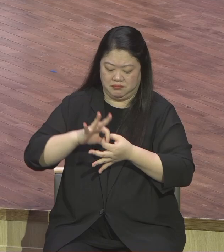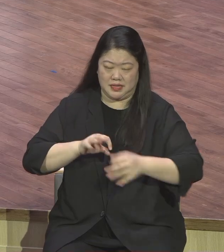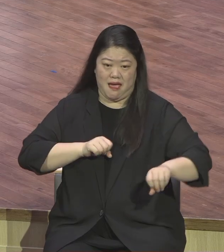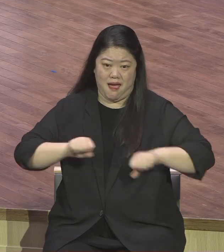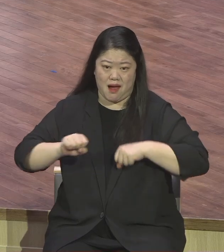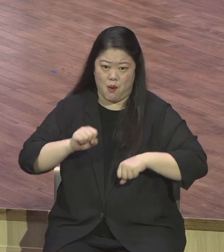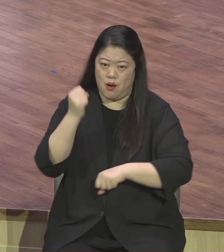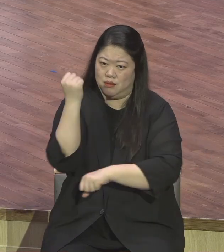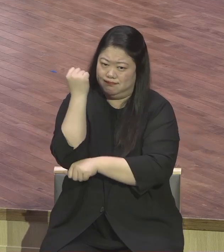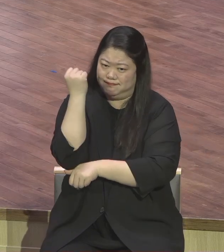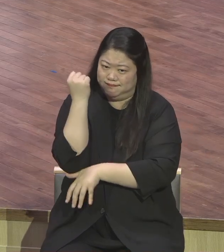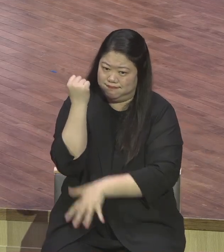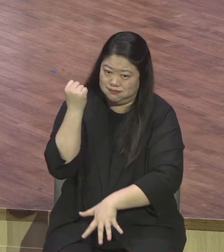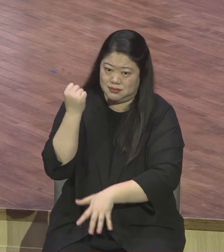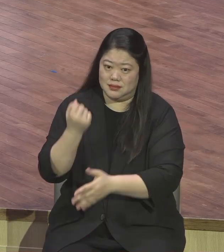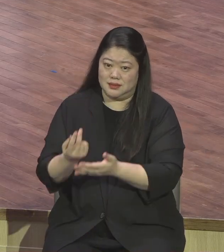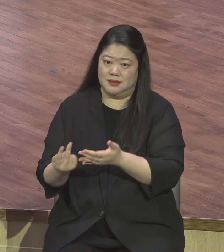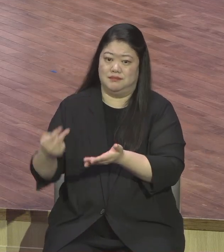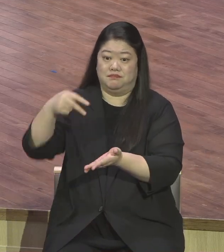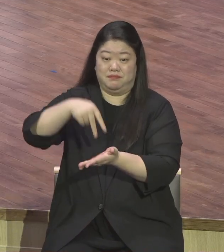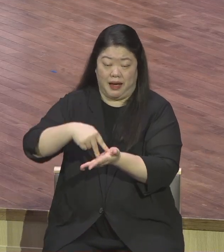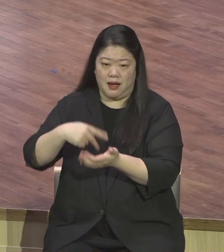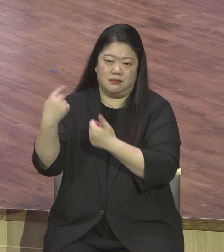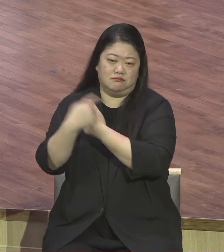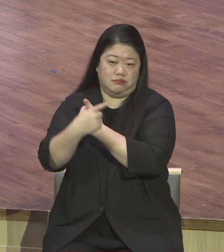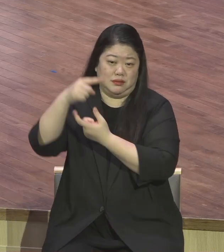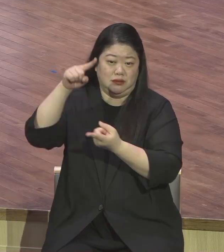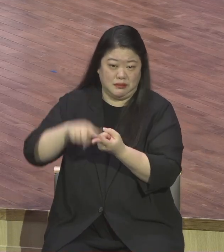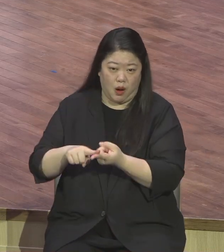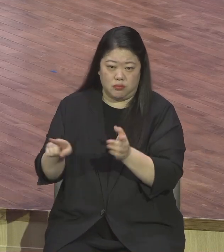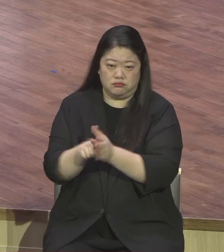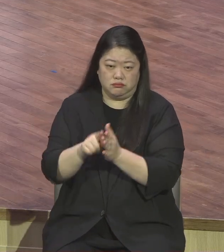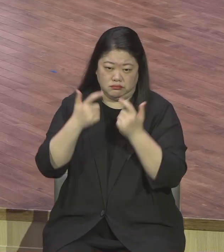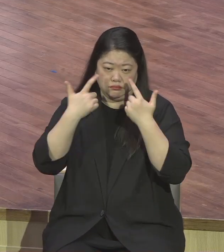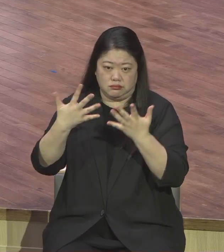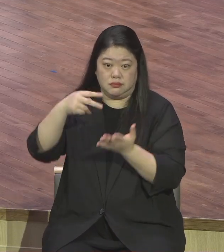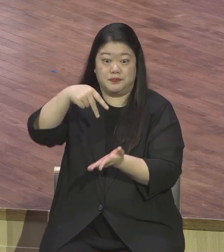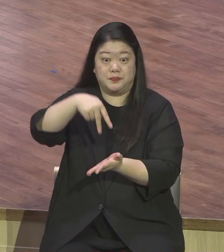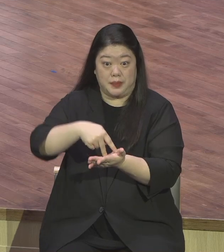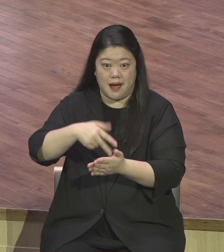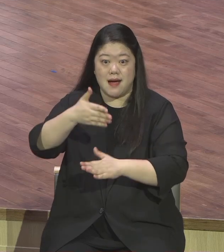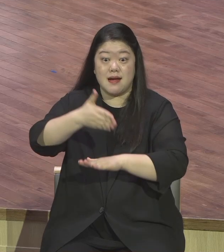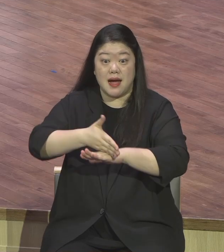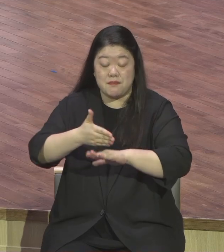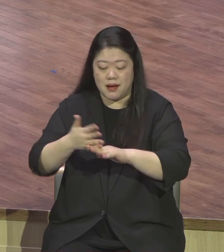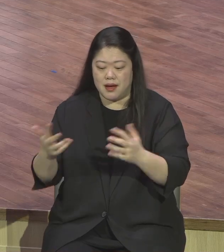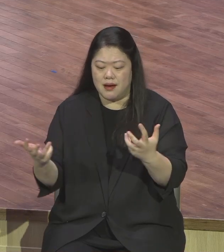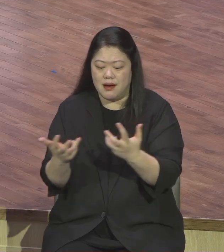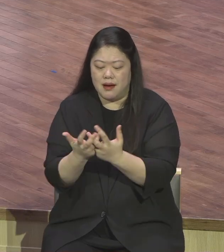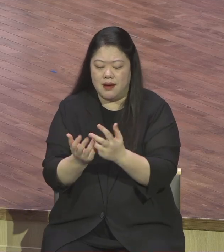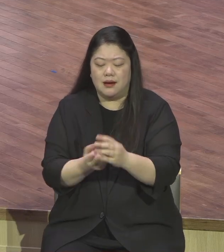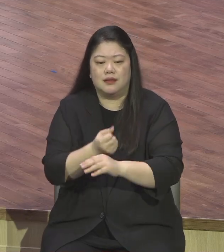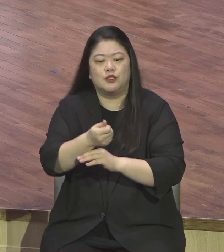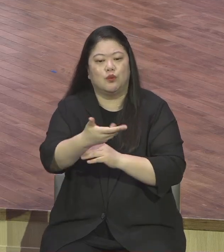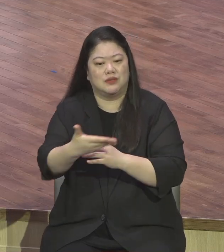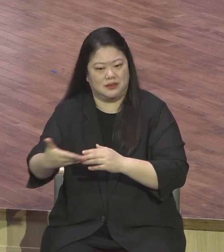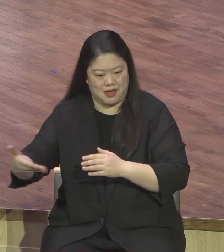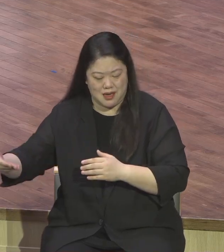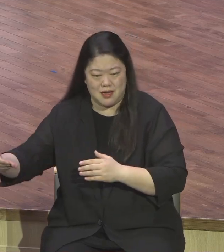뿌리를 박으며 시험을 받아 교훈을 받은 대로 믿음에 굳게 서서 감사함을 넘치게 하라 우리가